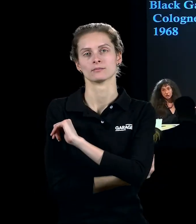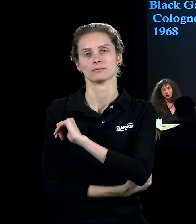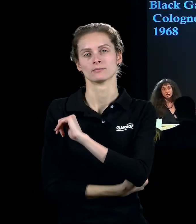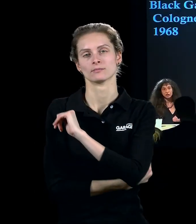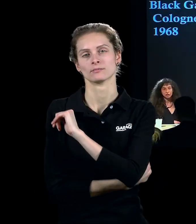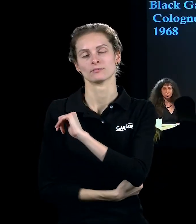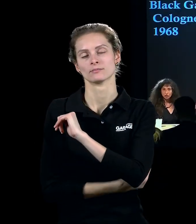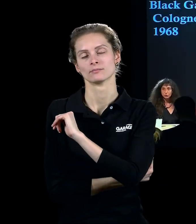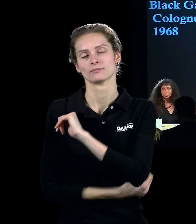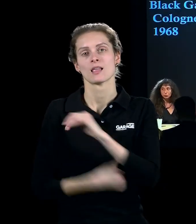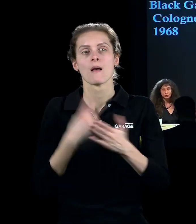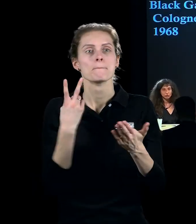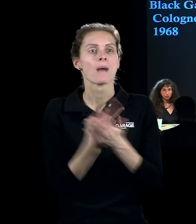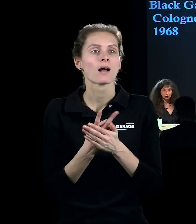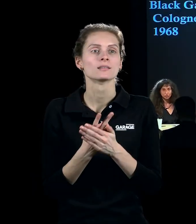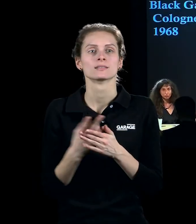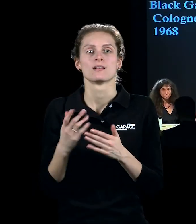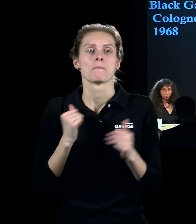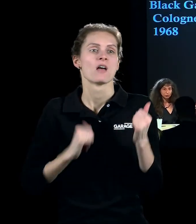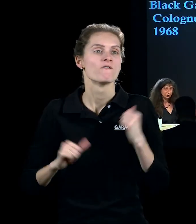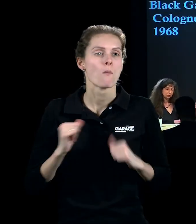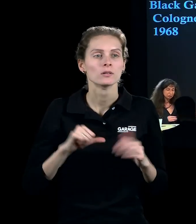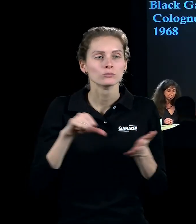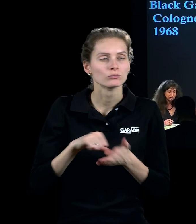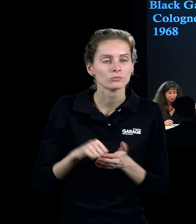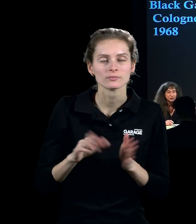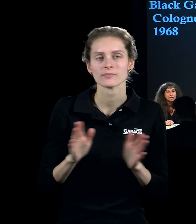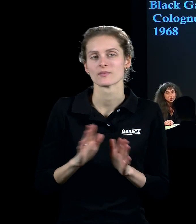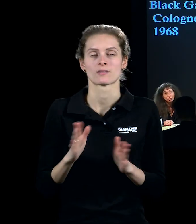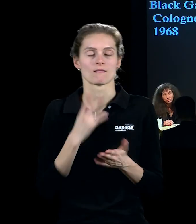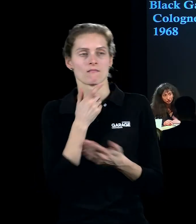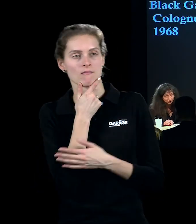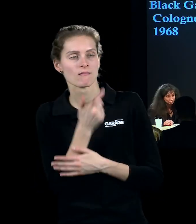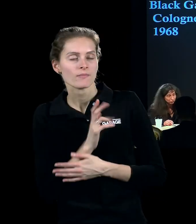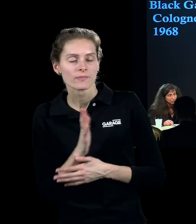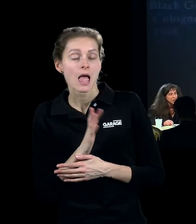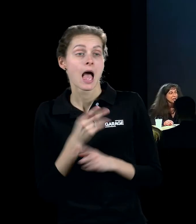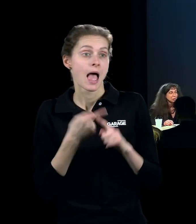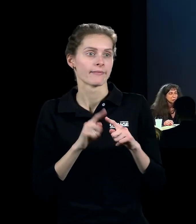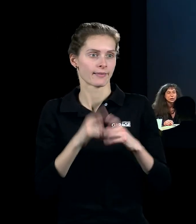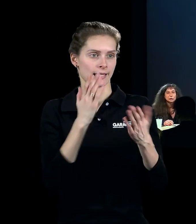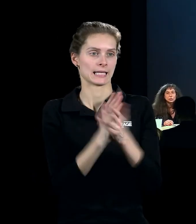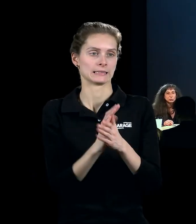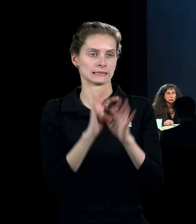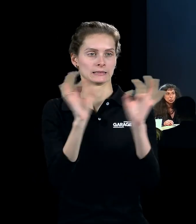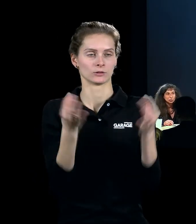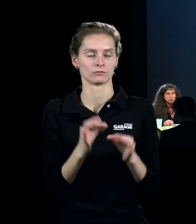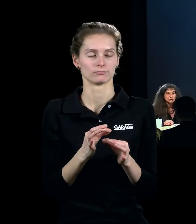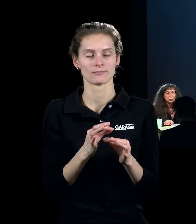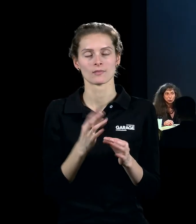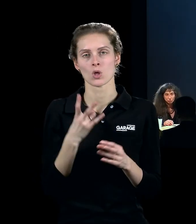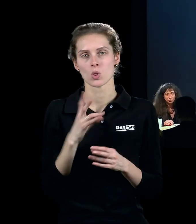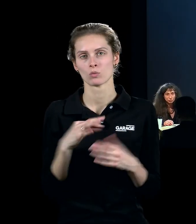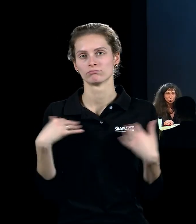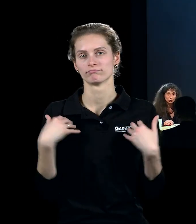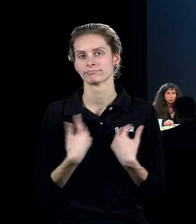показ картин, да, это не показ перформанса, на котором надо присутствовать, а именно это и есть произведение искусства. Ну, понятно, что из этого тоже не